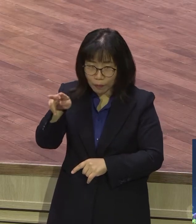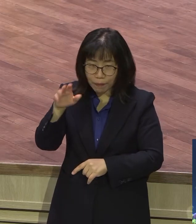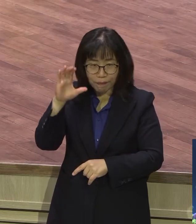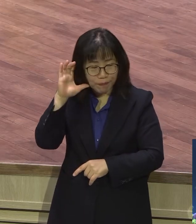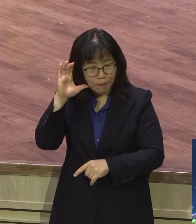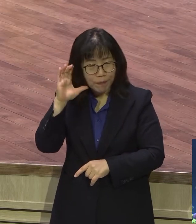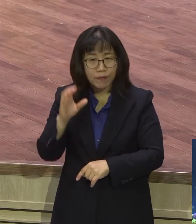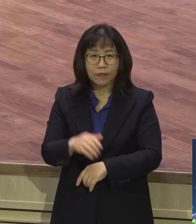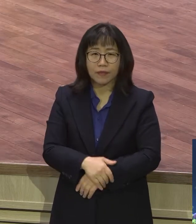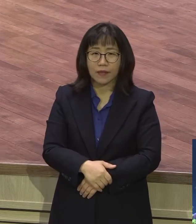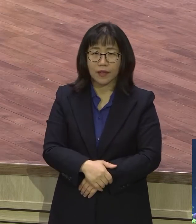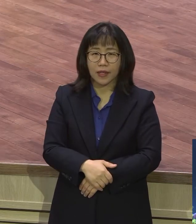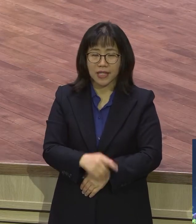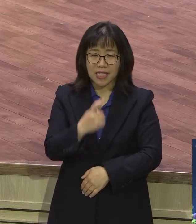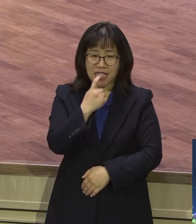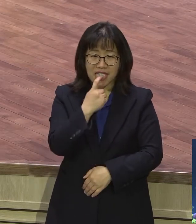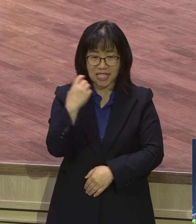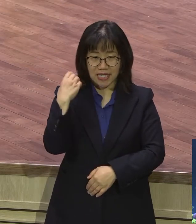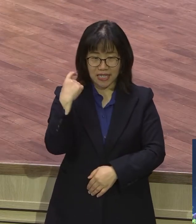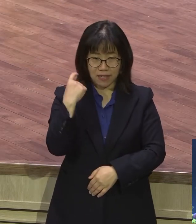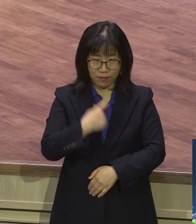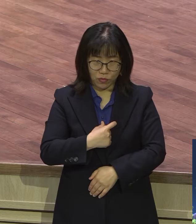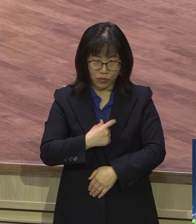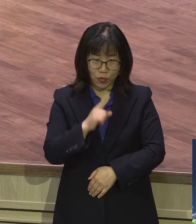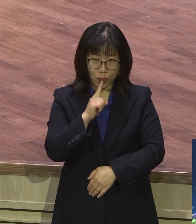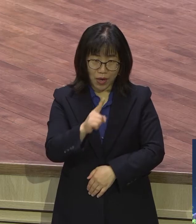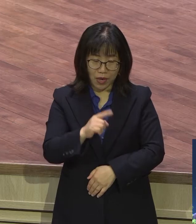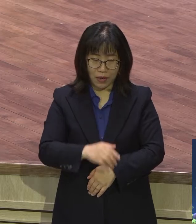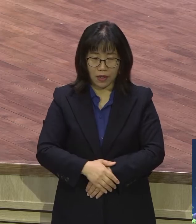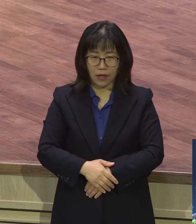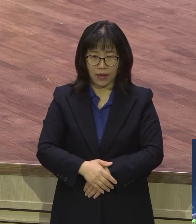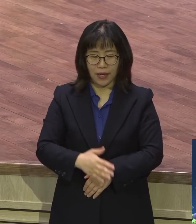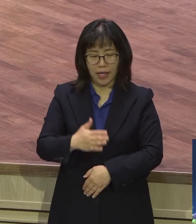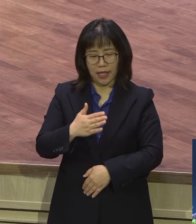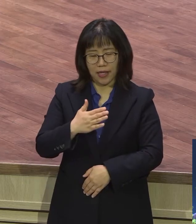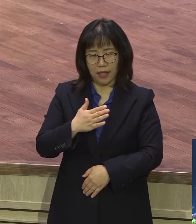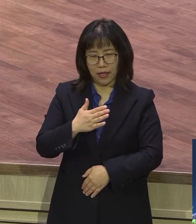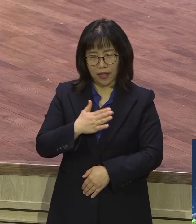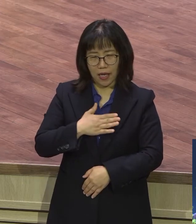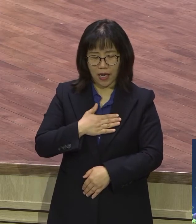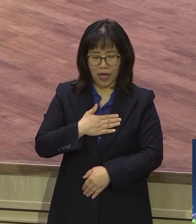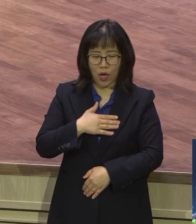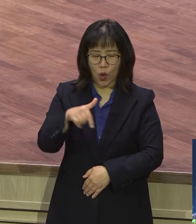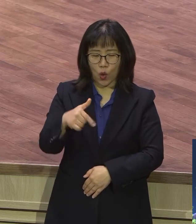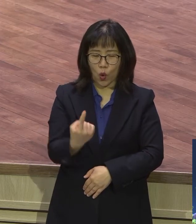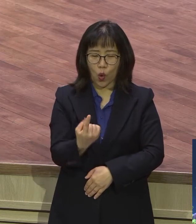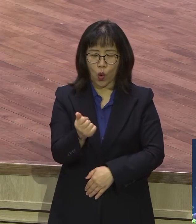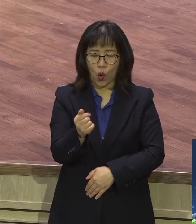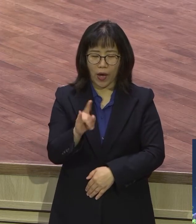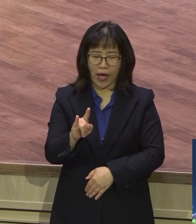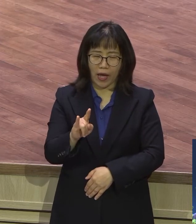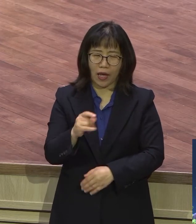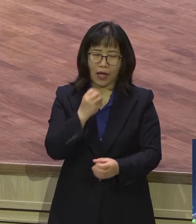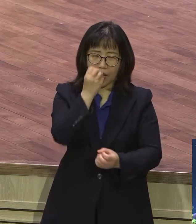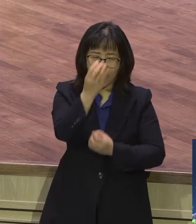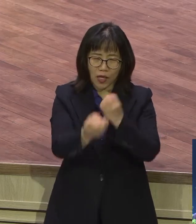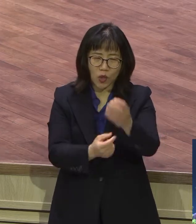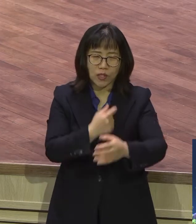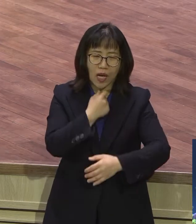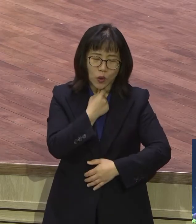신부가 먼저 나와요. 나와 하는 말입니다. 제가 오늘 고해성사를 하겠습니다. 제가 이 코로나